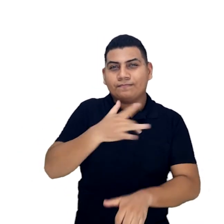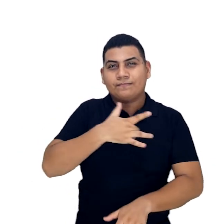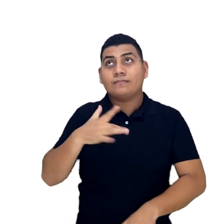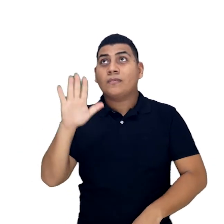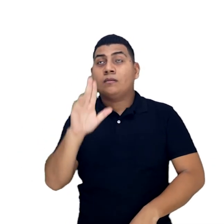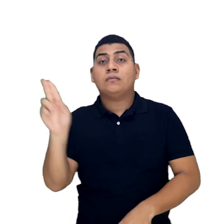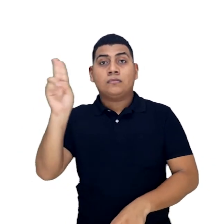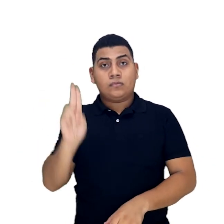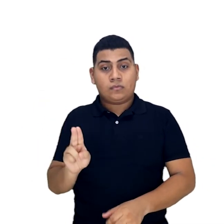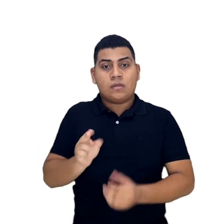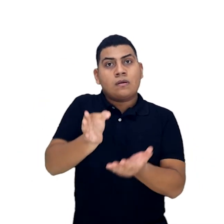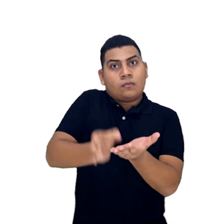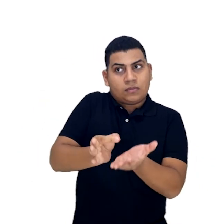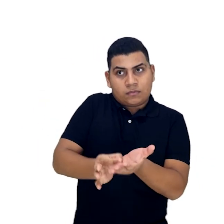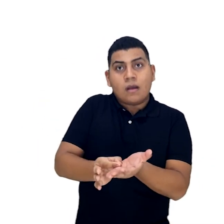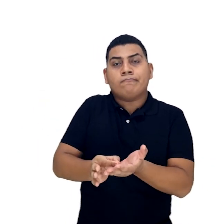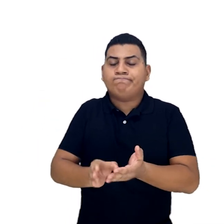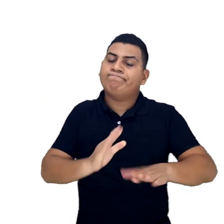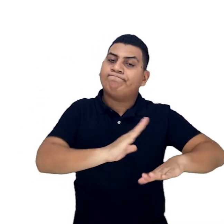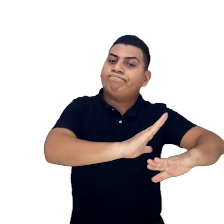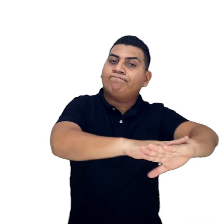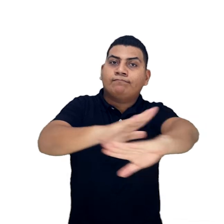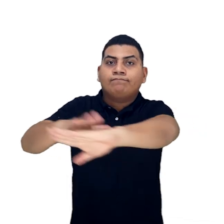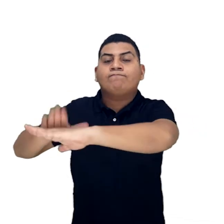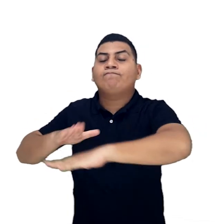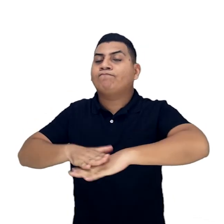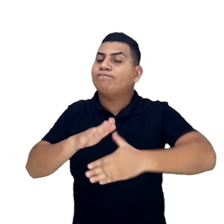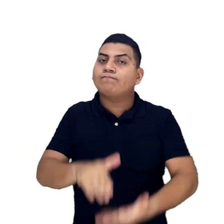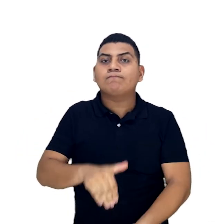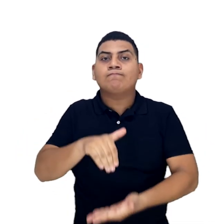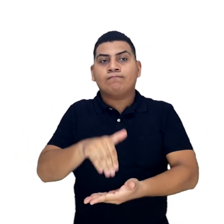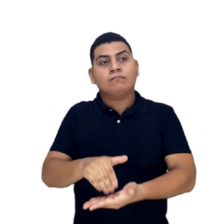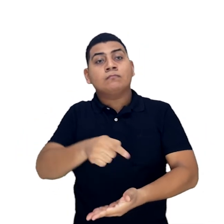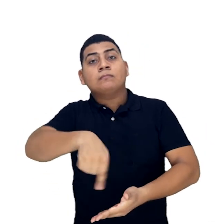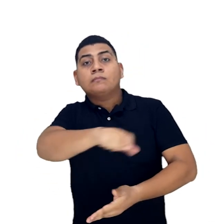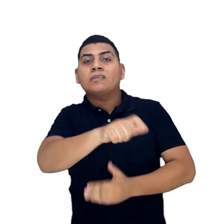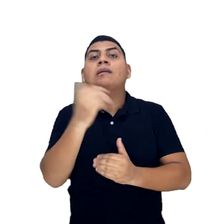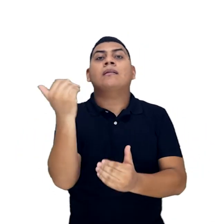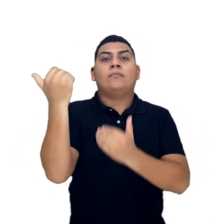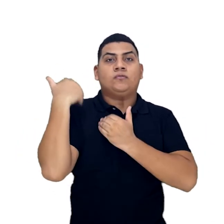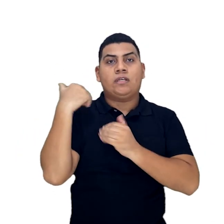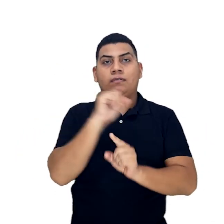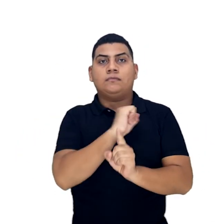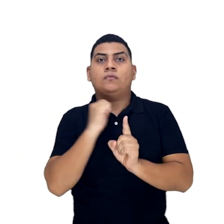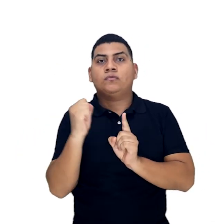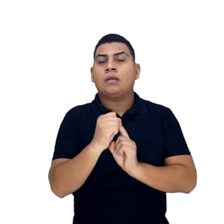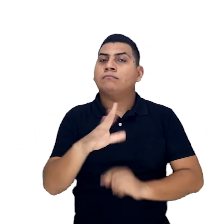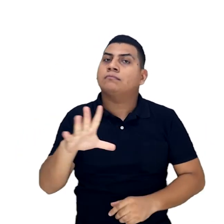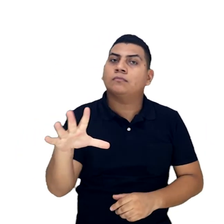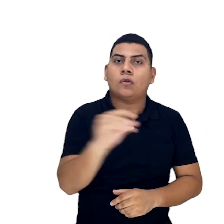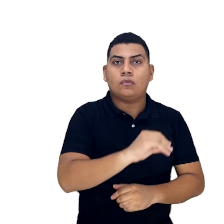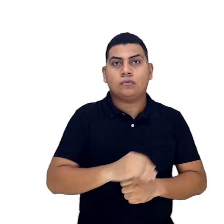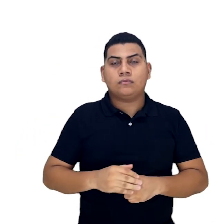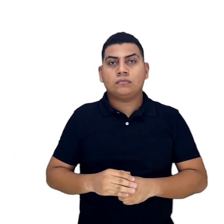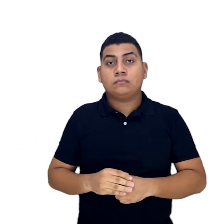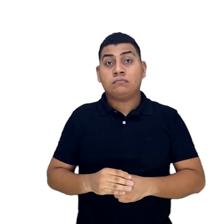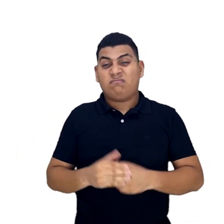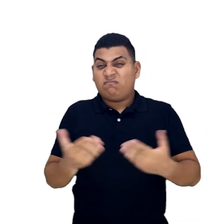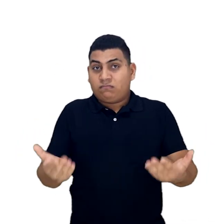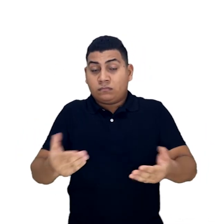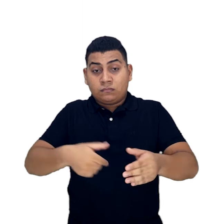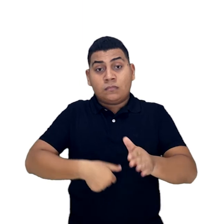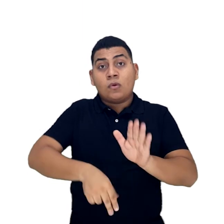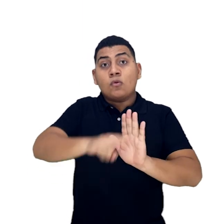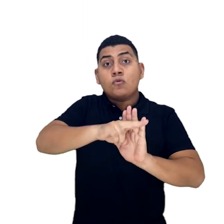La Secretaría de Salud Departamental y Municipal hacen un enfático llamado a la responsabilidad social.